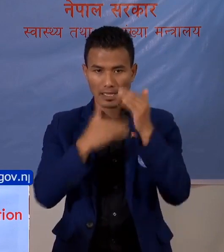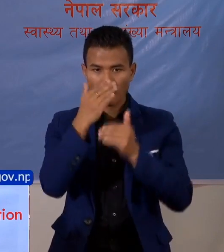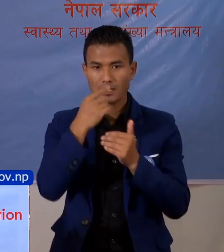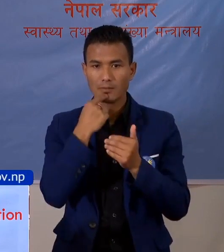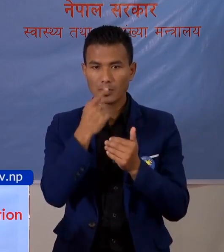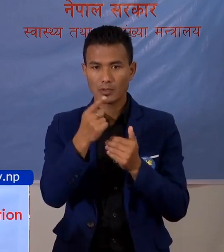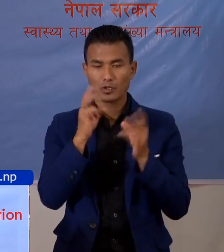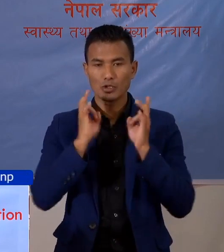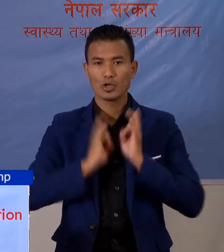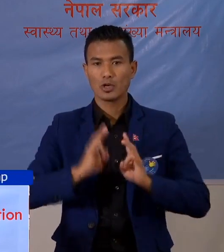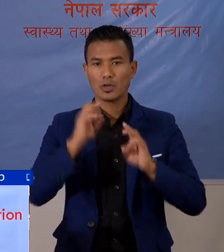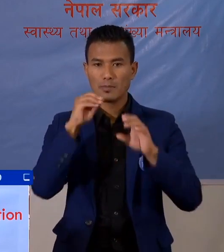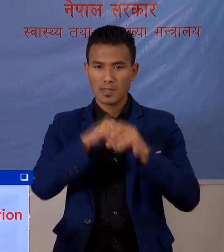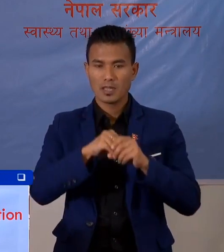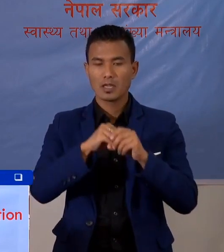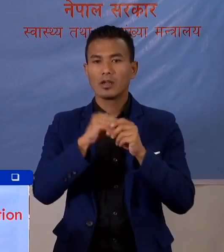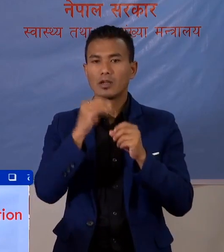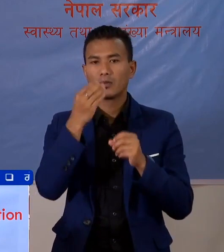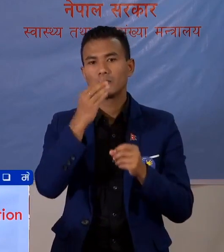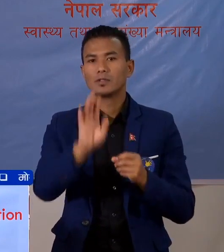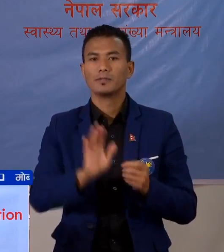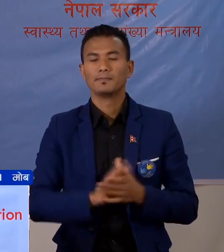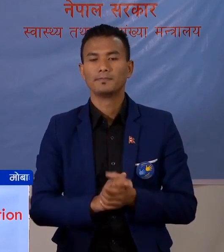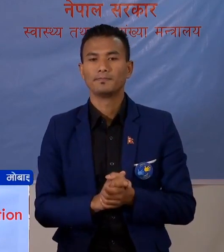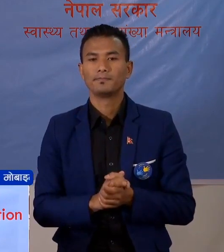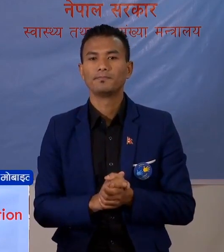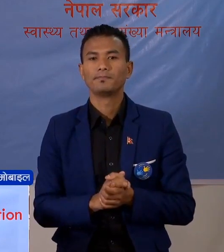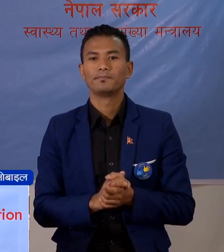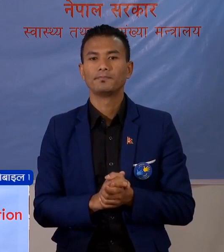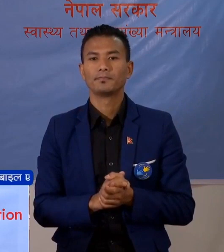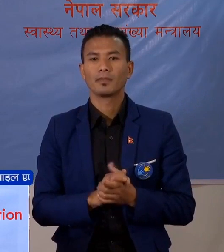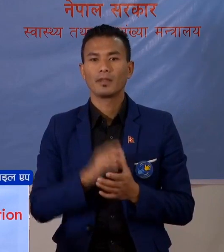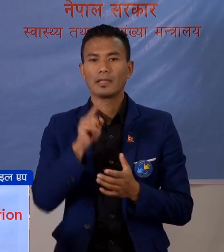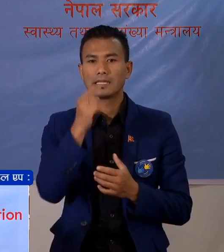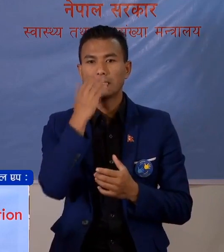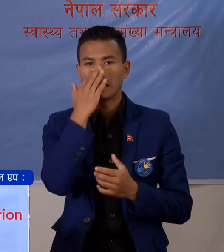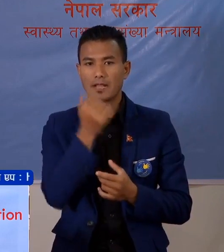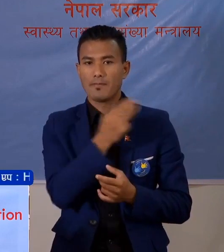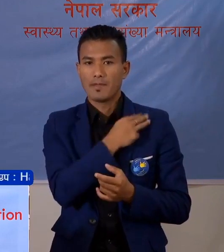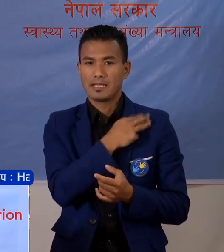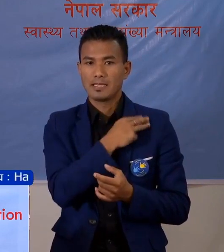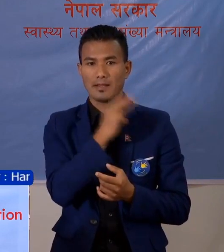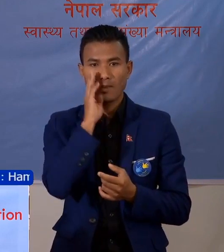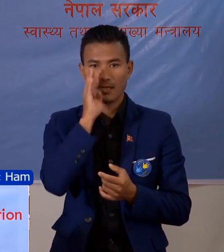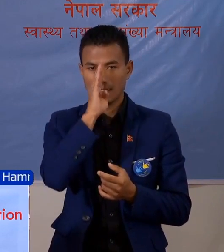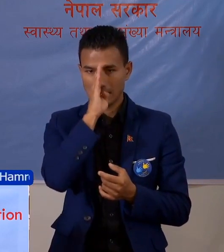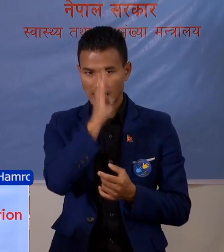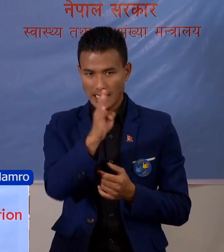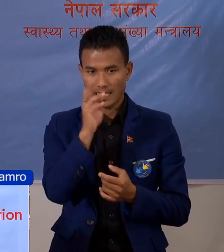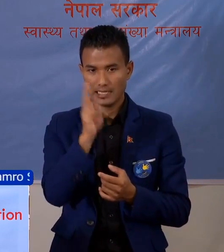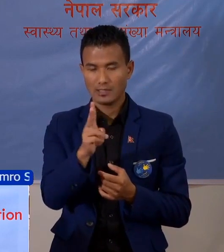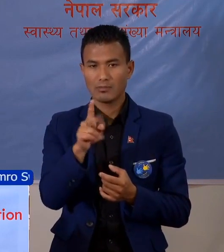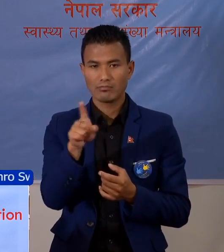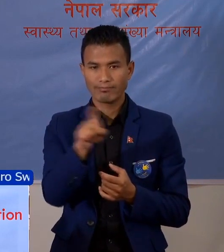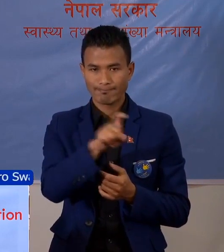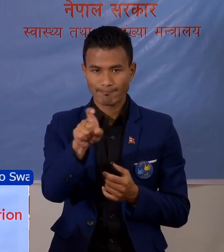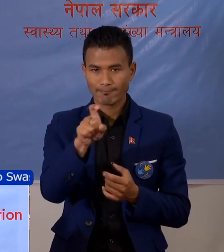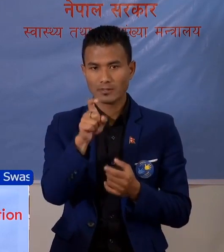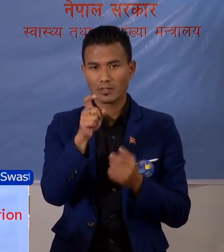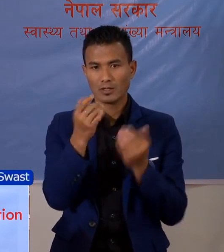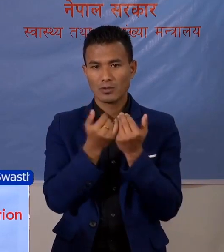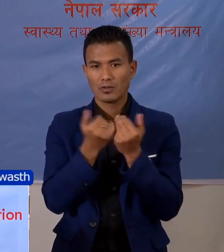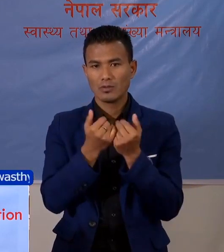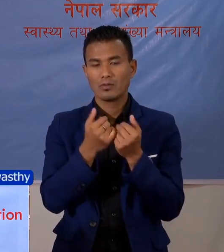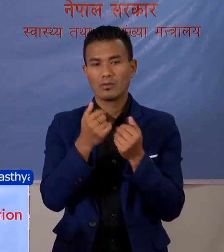सरीर मा रहेका कोश अरू वित्र वही रहेको उन्छा। तेसेले मानिस मा सिधाई एस्ता कीटना सक्पदार्थ हरू छरकीनो